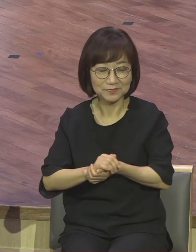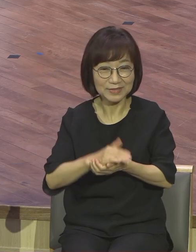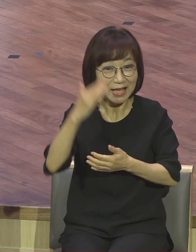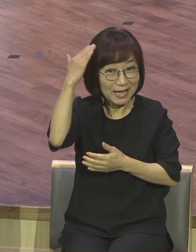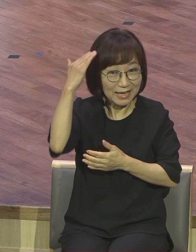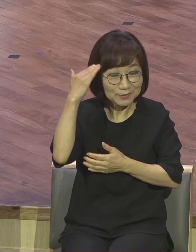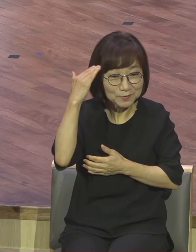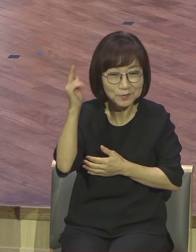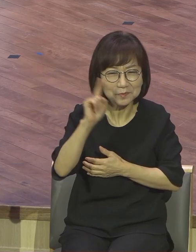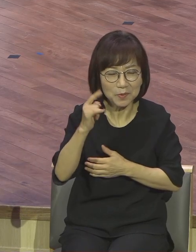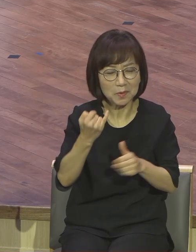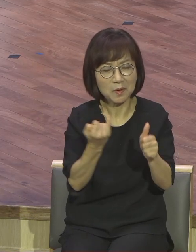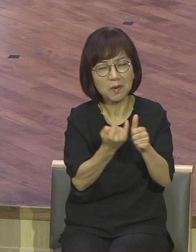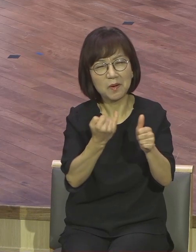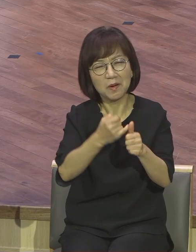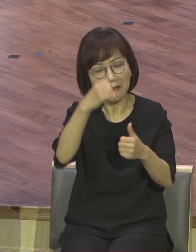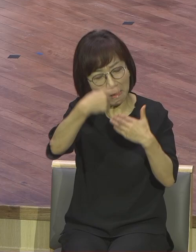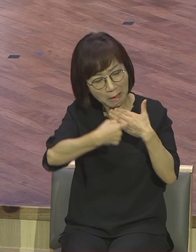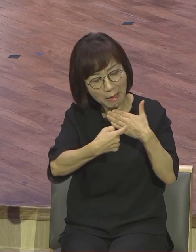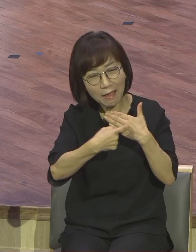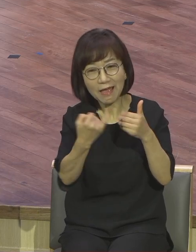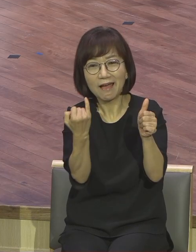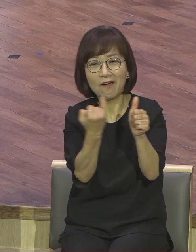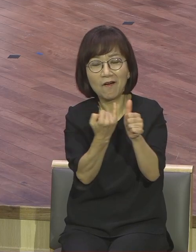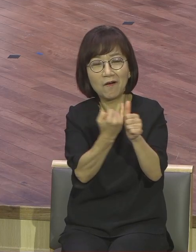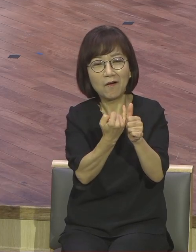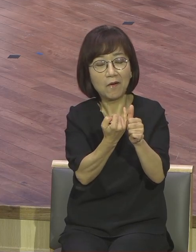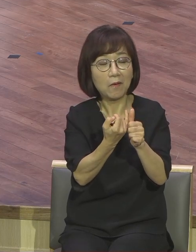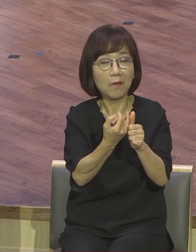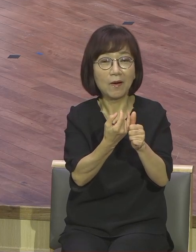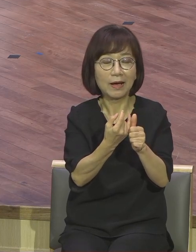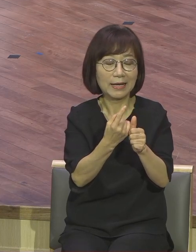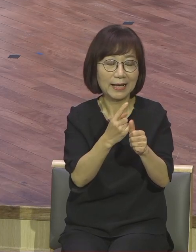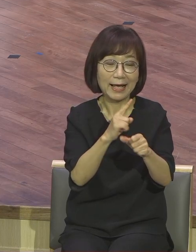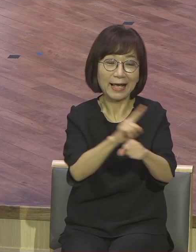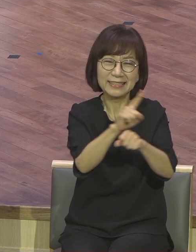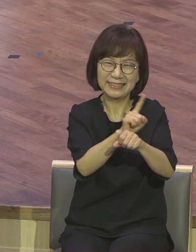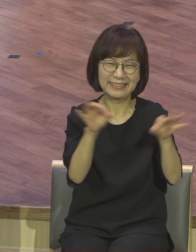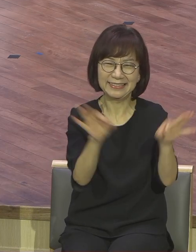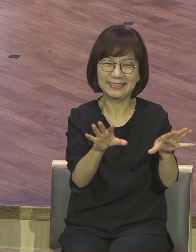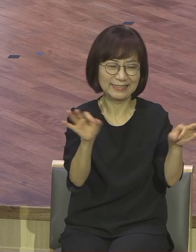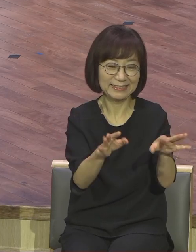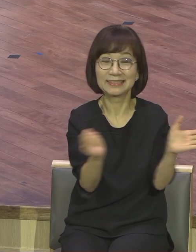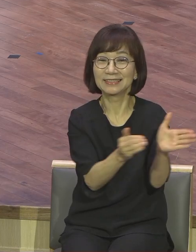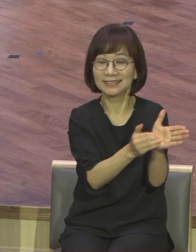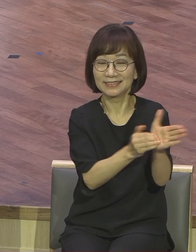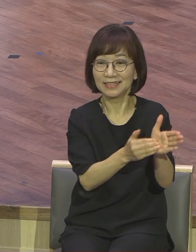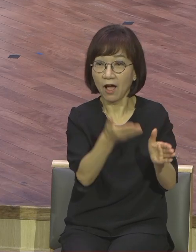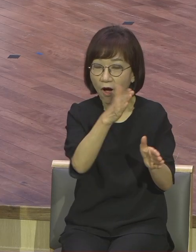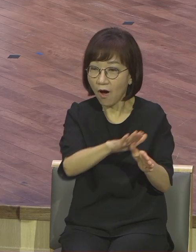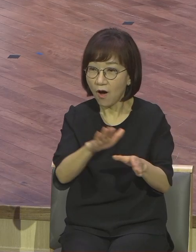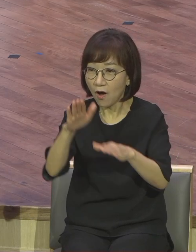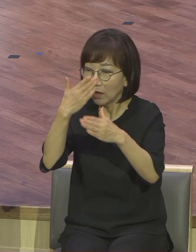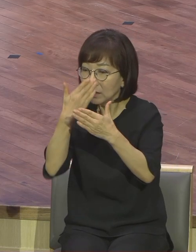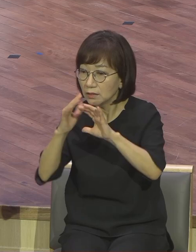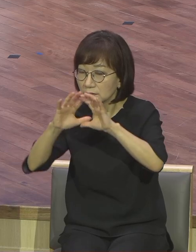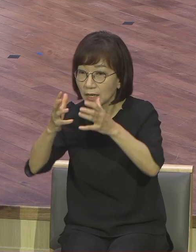형식적으로 결혼한다는 걸 위해서 그냥 딱딱딱 끝나지만 그게 아니에요. 이스라엘의 결혼은